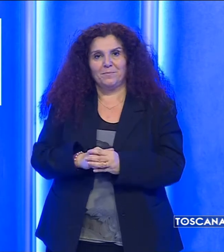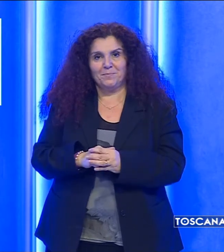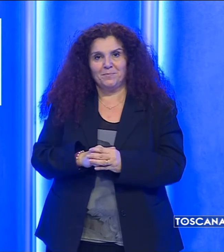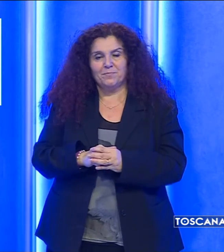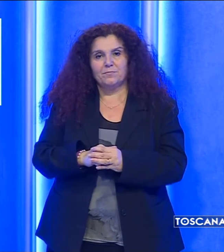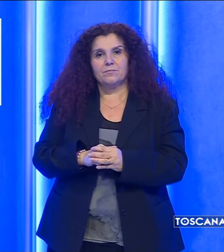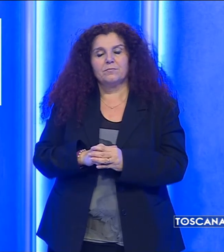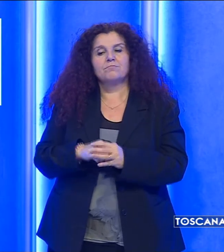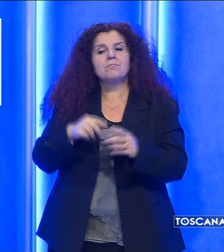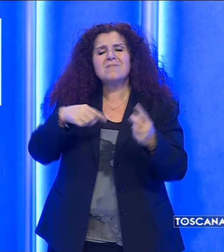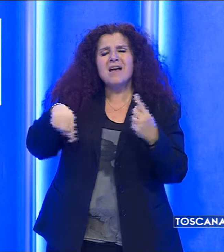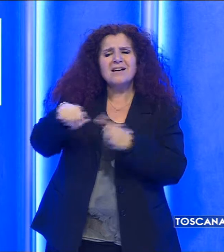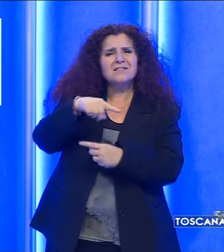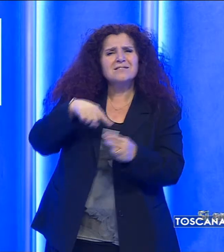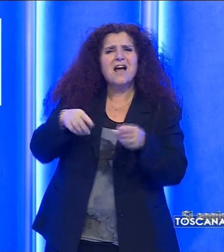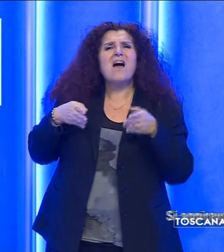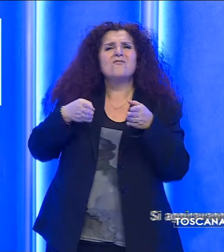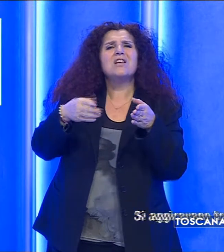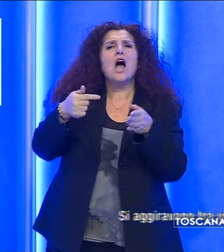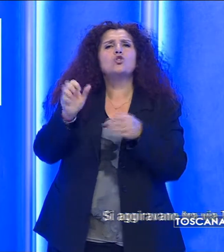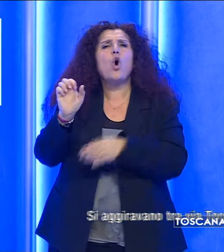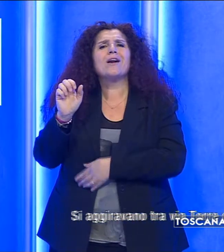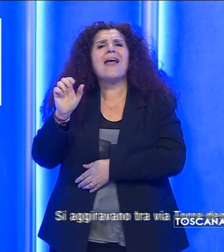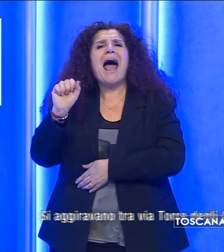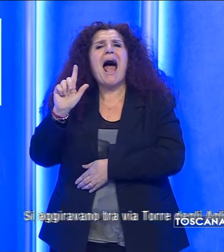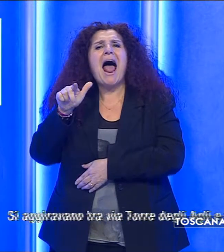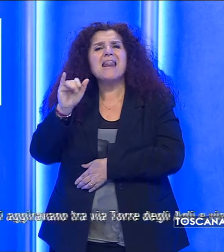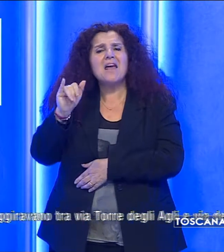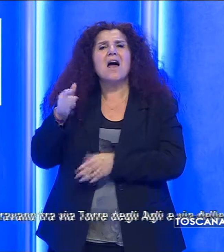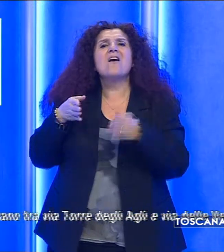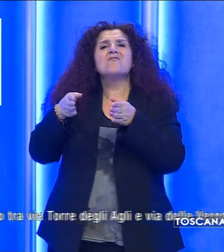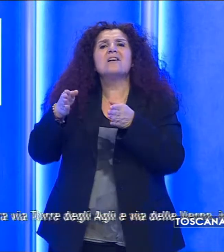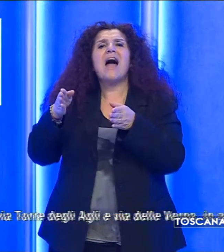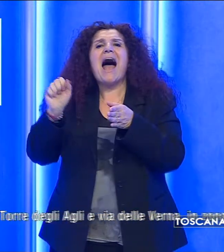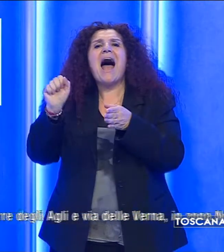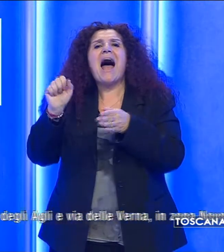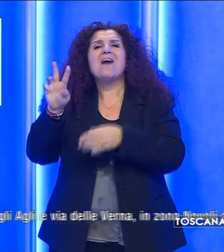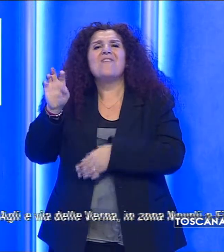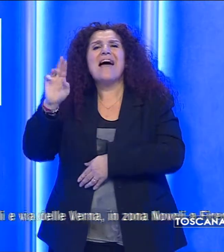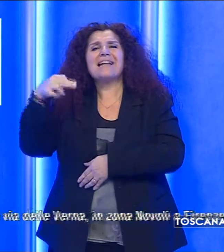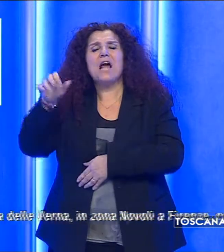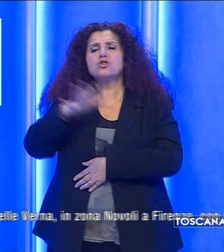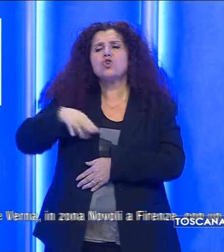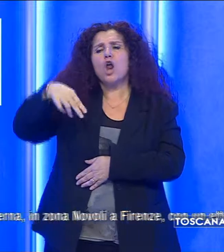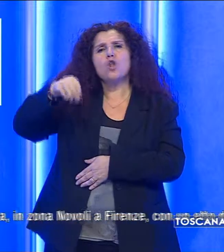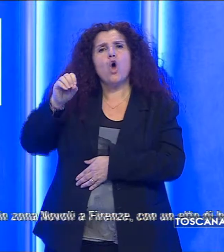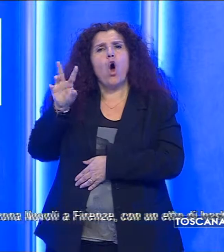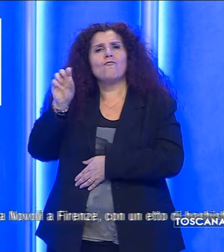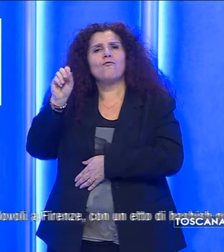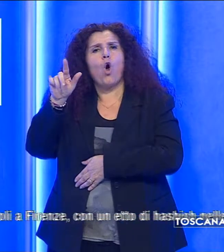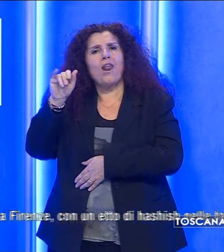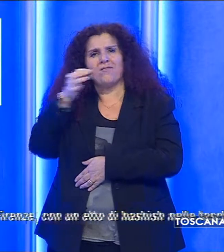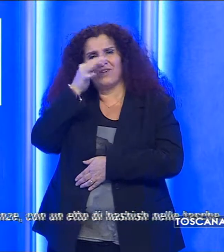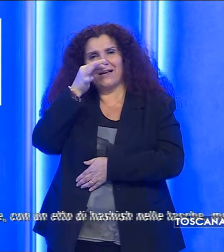Si aggiravano tra Via Torre degli Agli e Via della Verna, in zona Novoli, a Firenze,